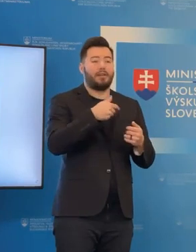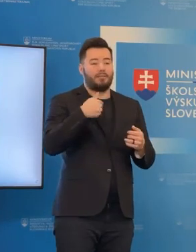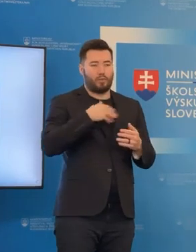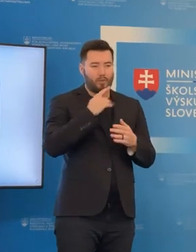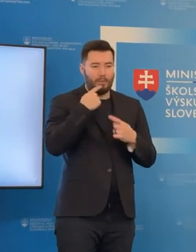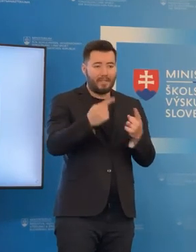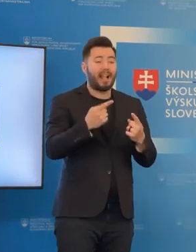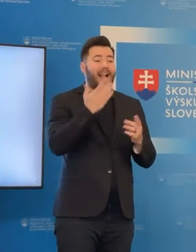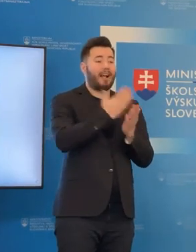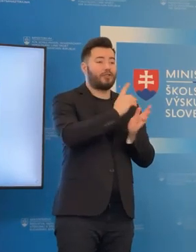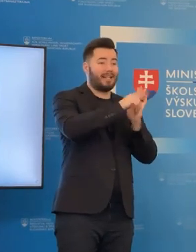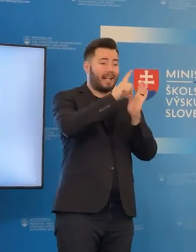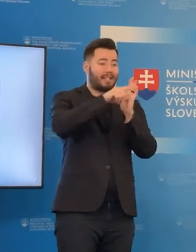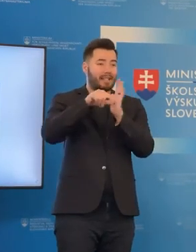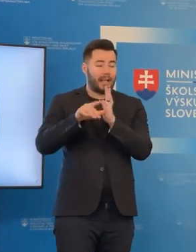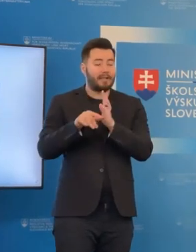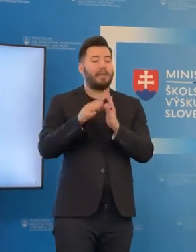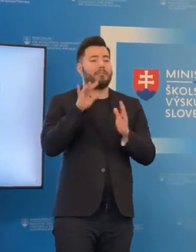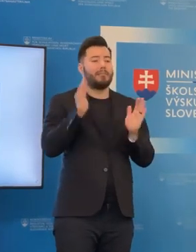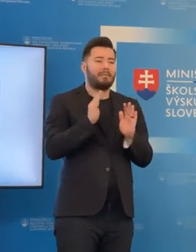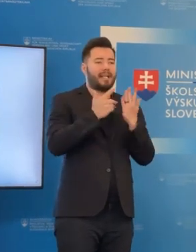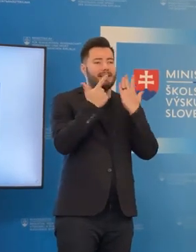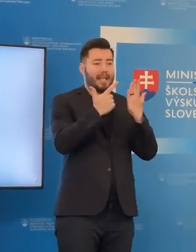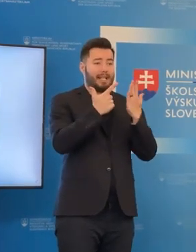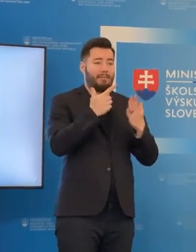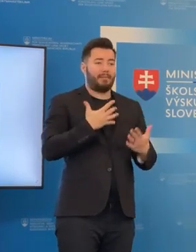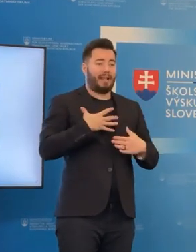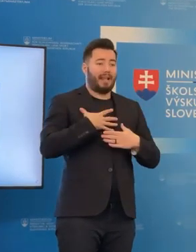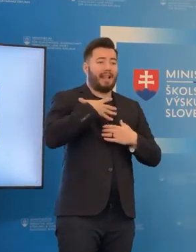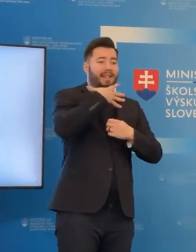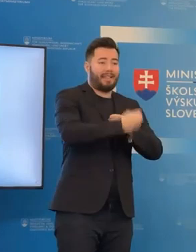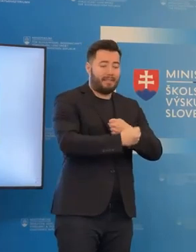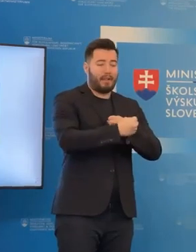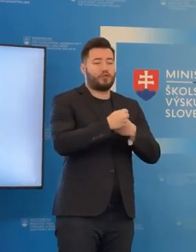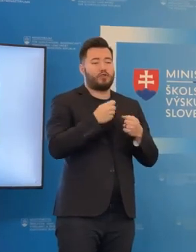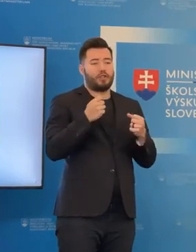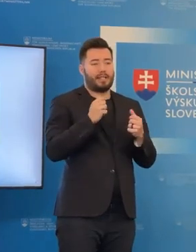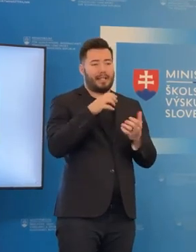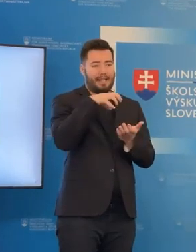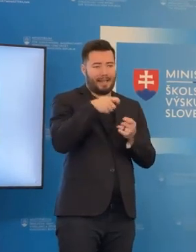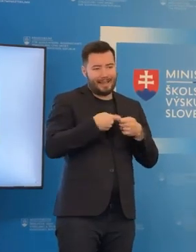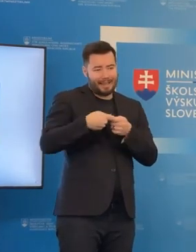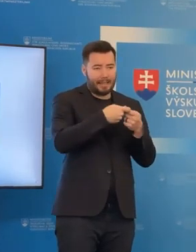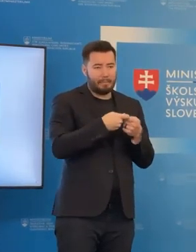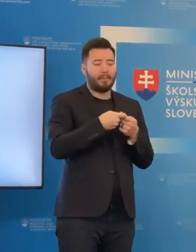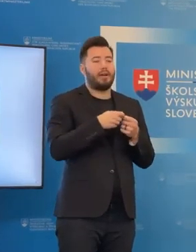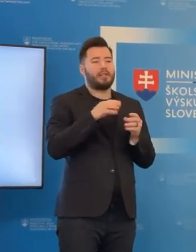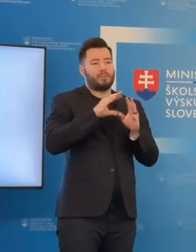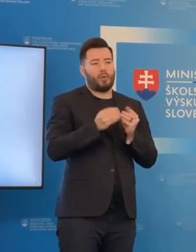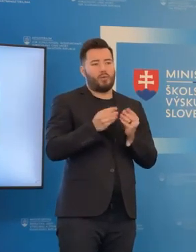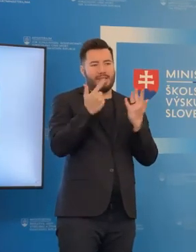V každom kraji je minimálne 7 týchto intervenčných týmov. V jednotlivých týmoch sú traja až 8